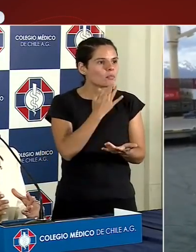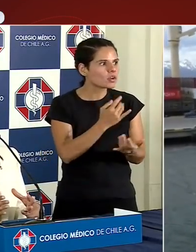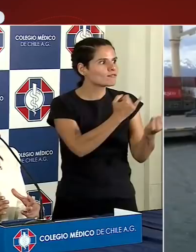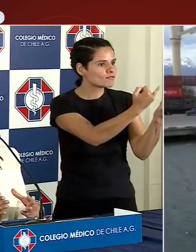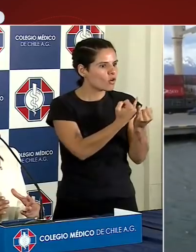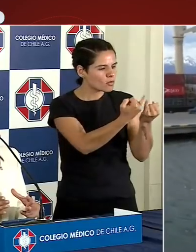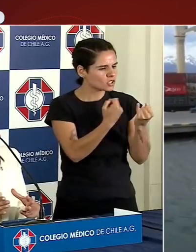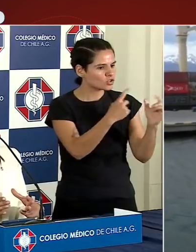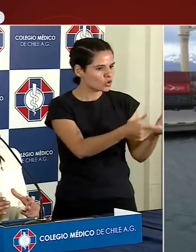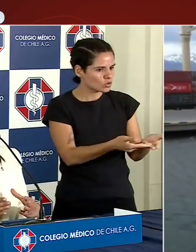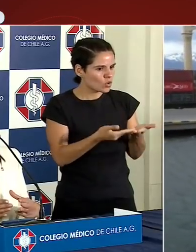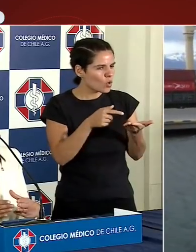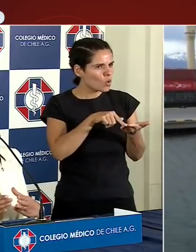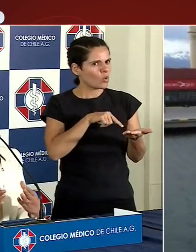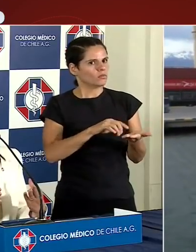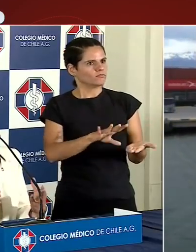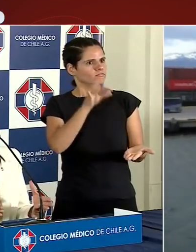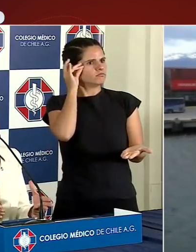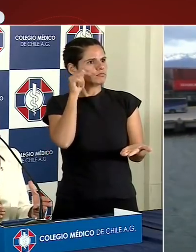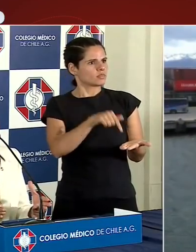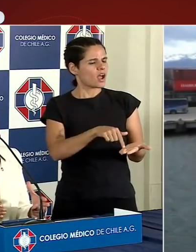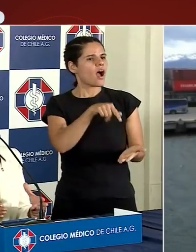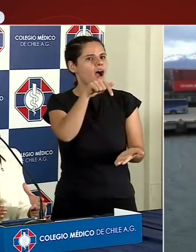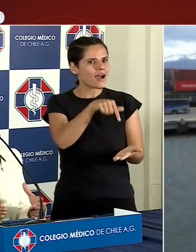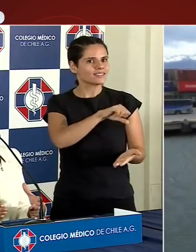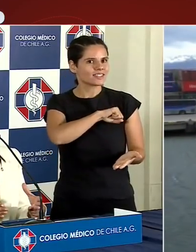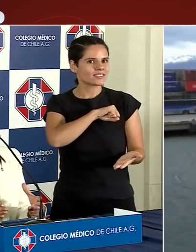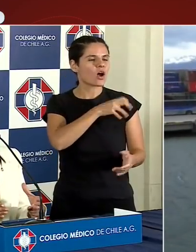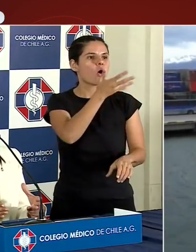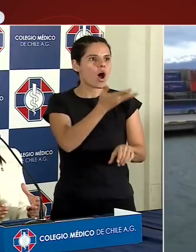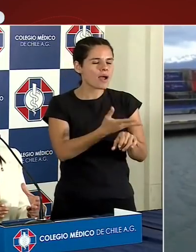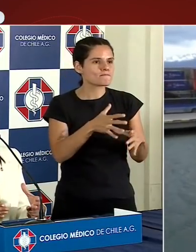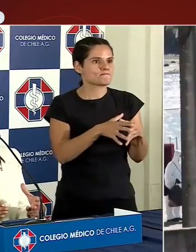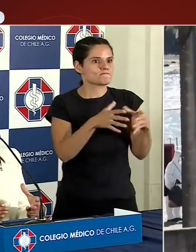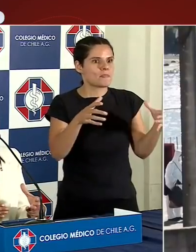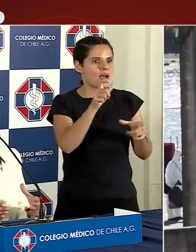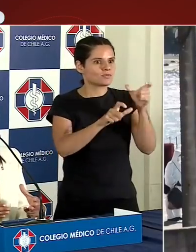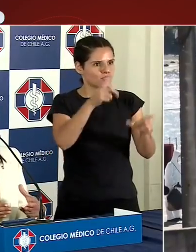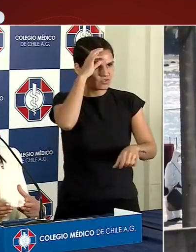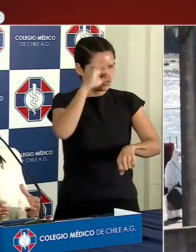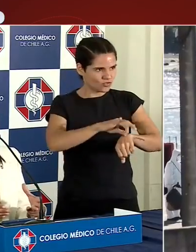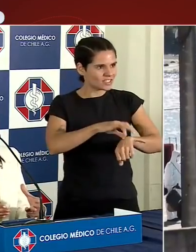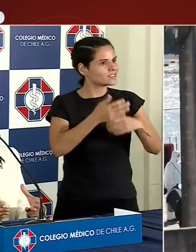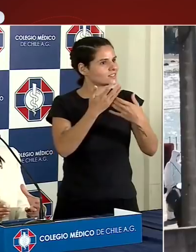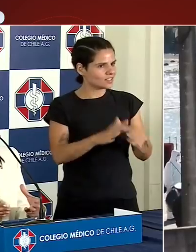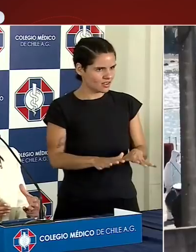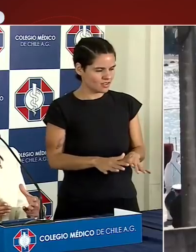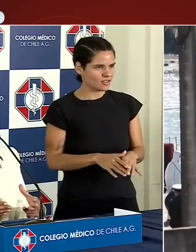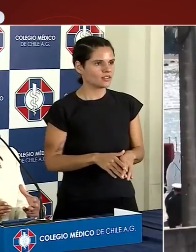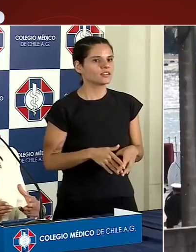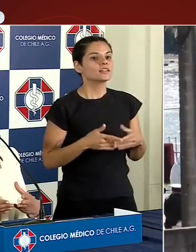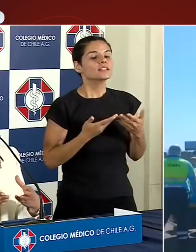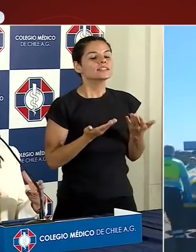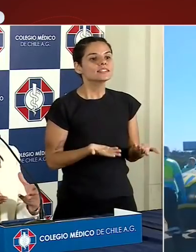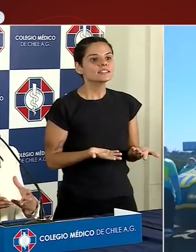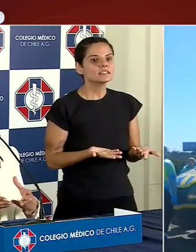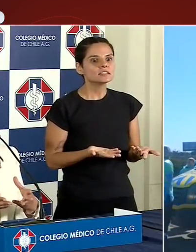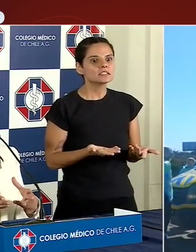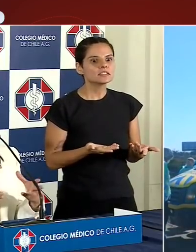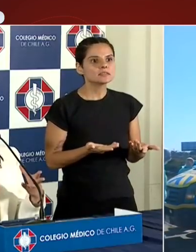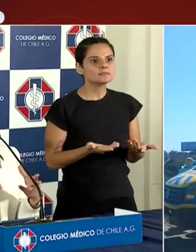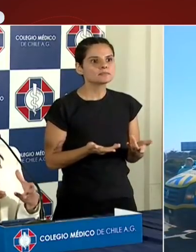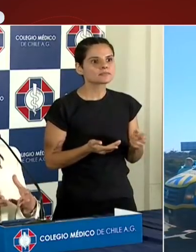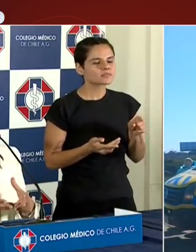justamente en la región metropolitana donde se concentran la gran mayoría de los casos y en donde no hemos